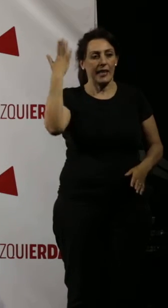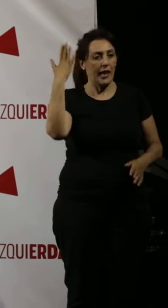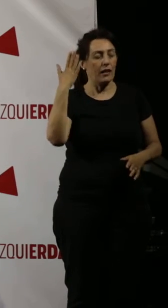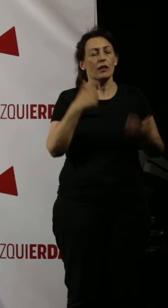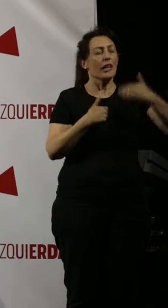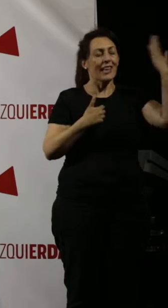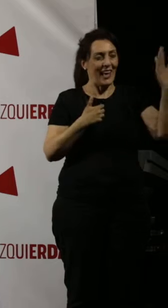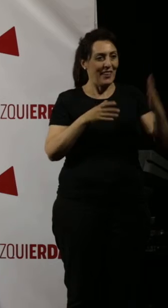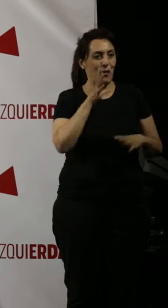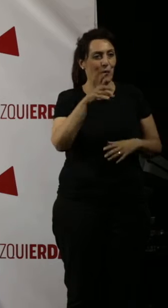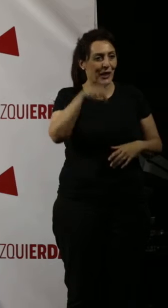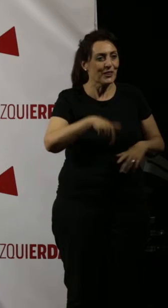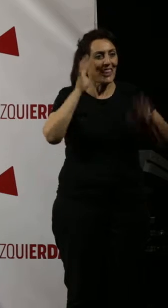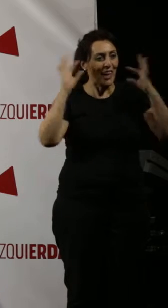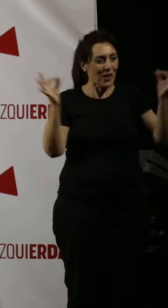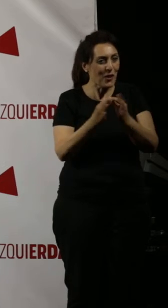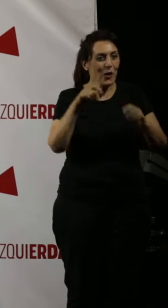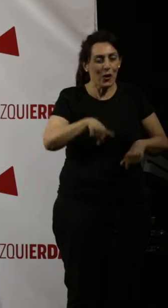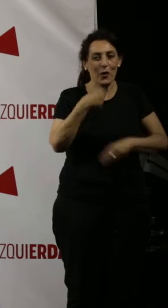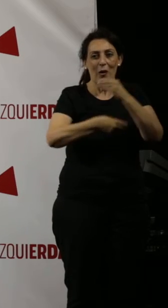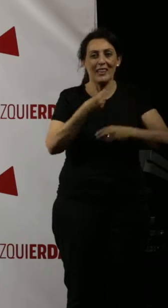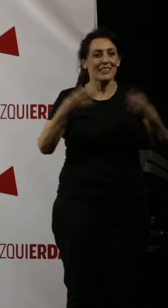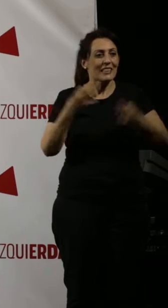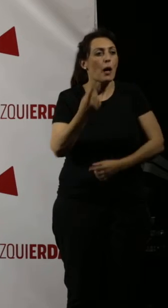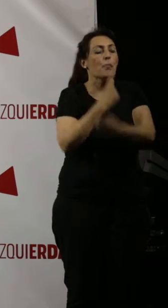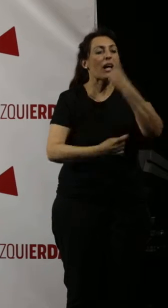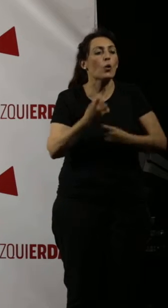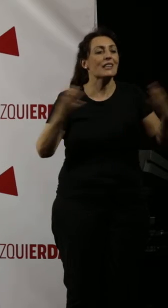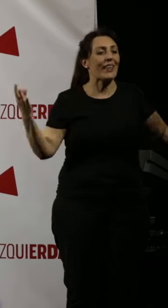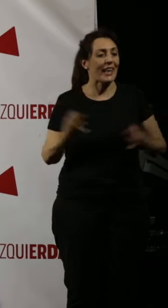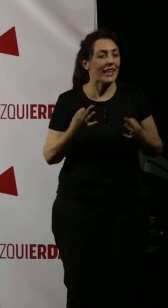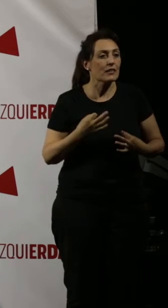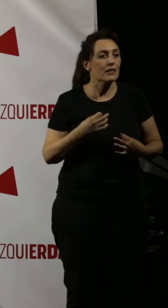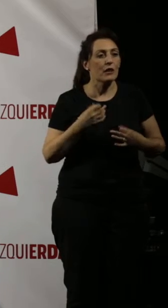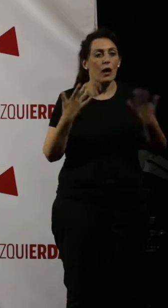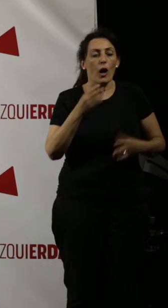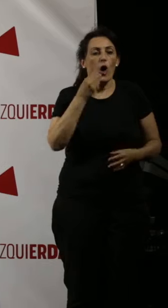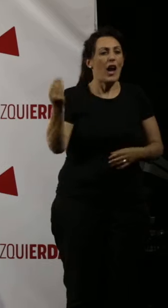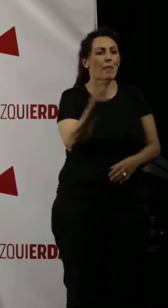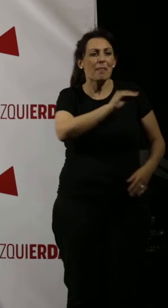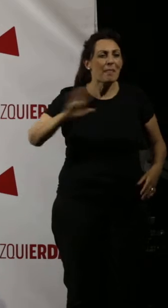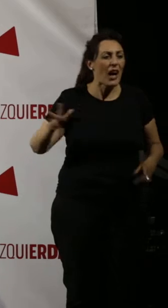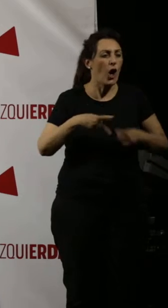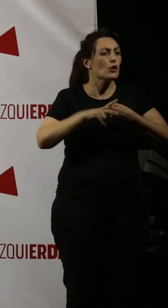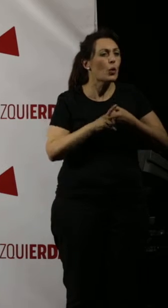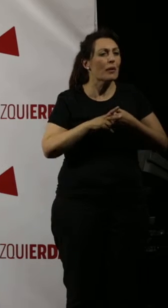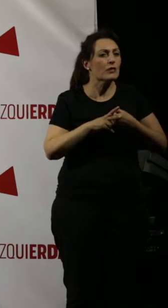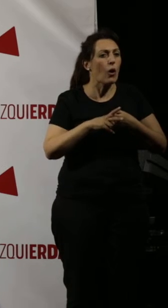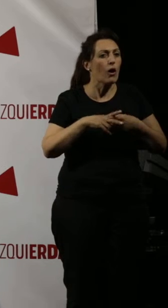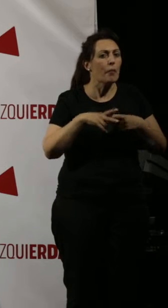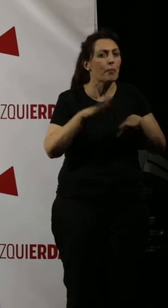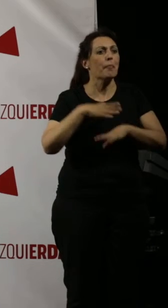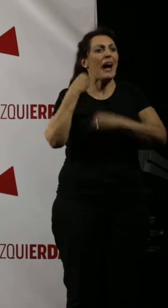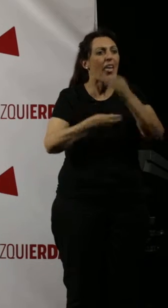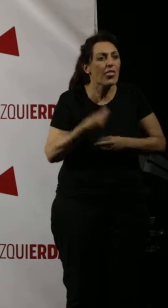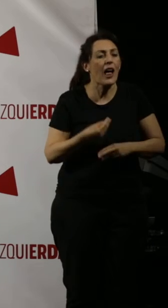muy importante en el contexto actual en Córdoba hacernos la siguiente pregunta. ¿Cuál es el mejor instrumento para